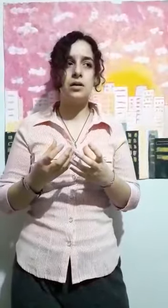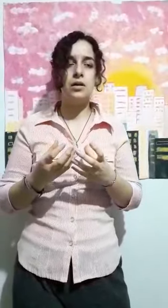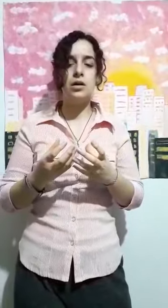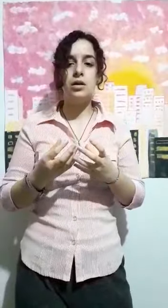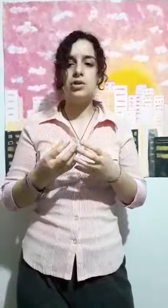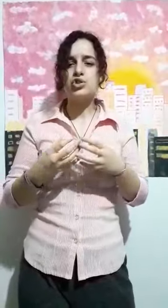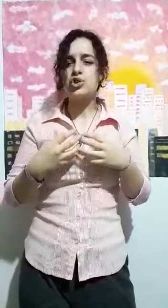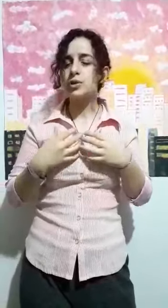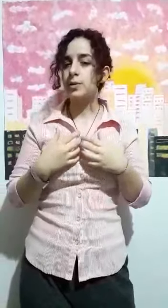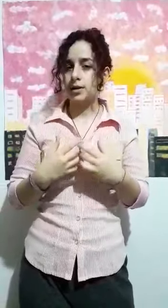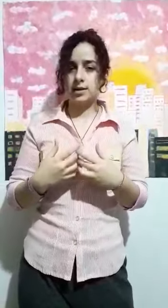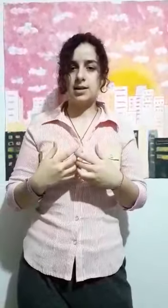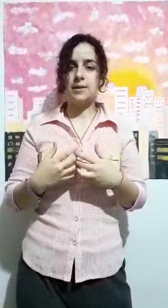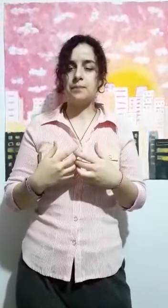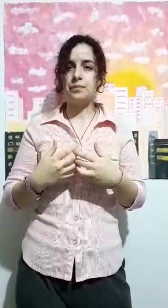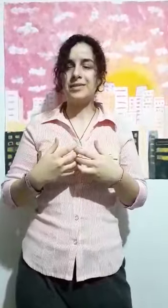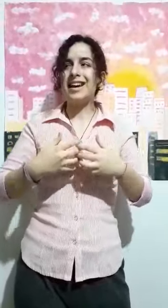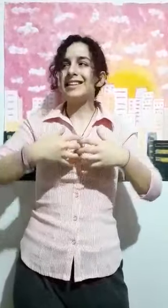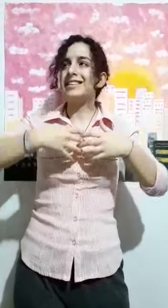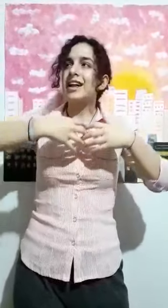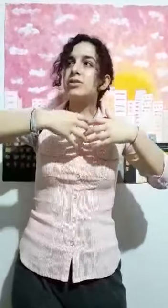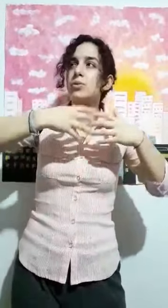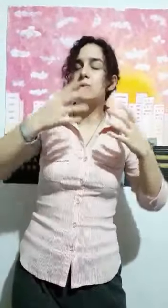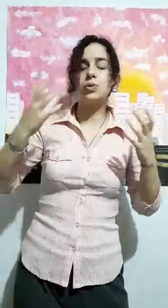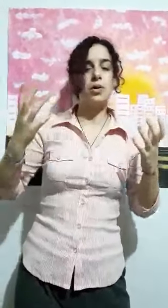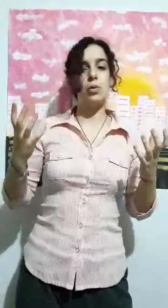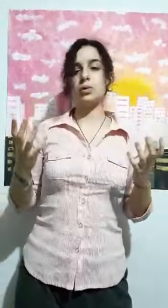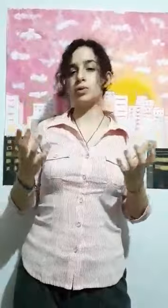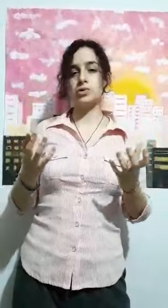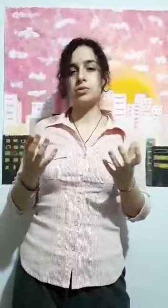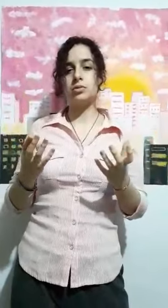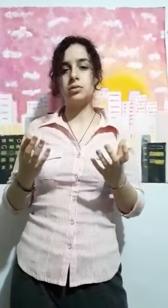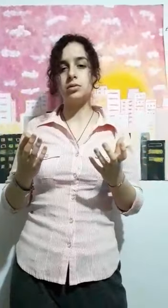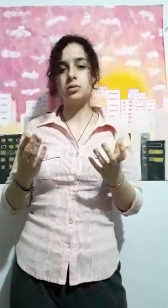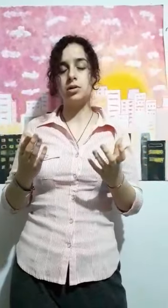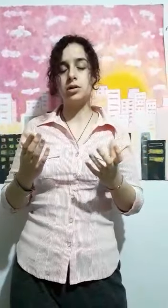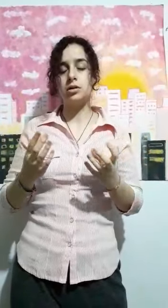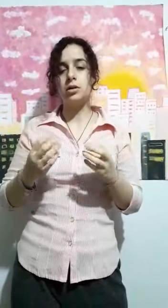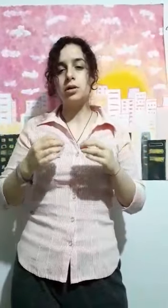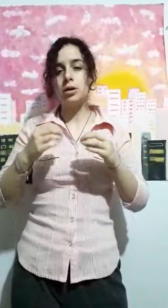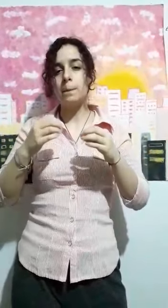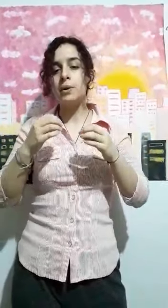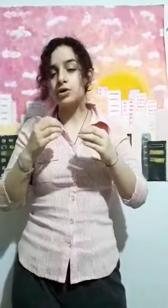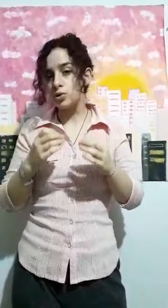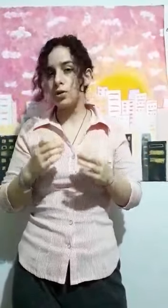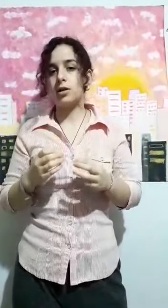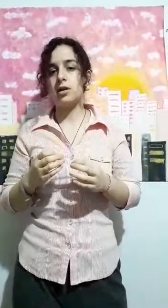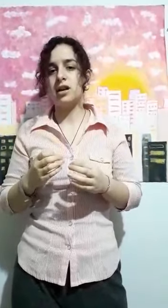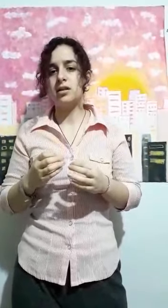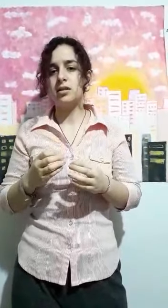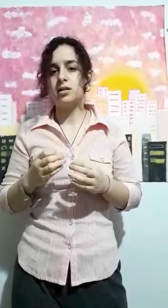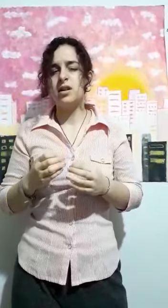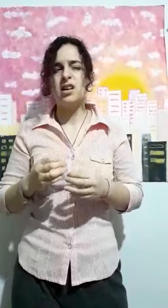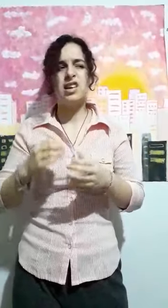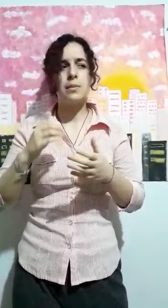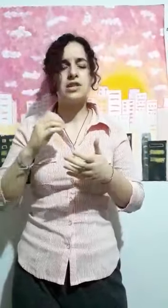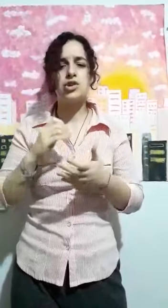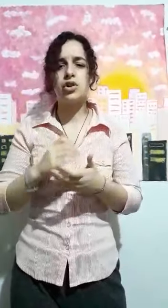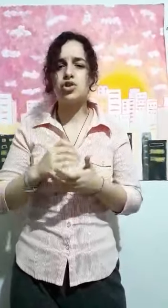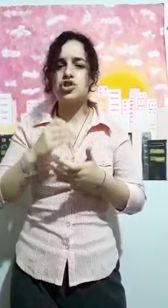Soy solo una niña que a mis cortos